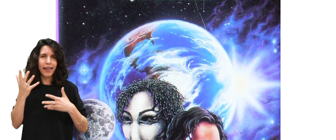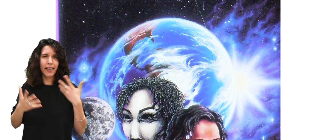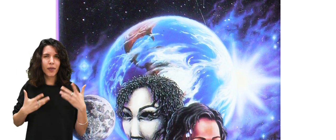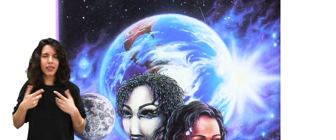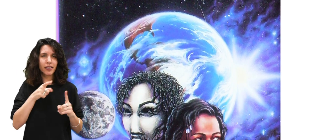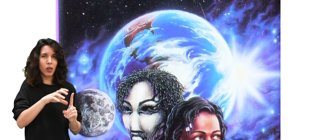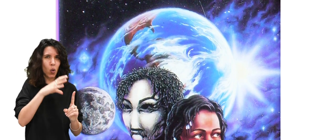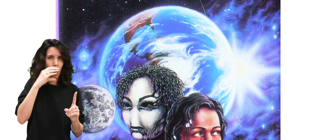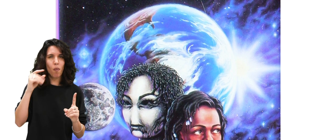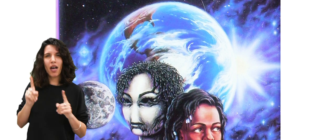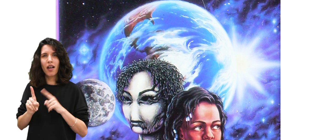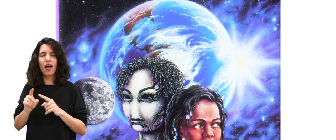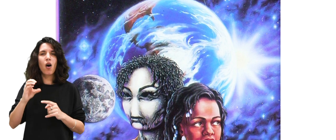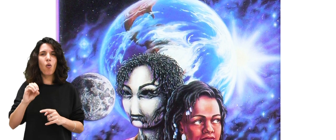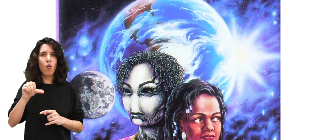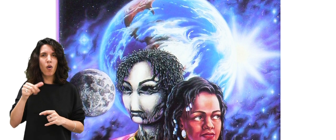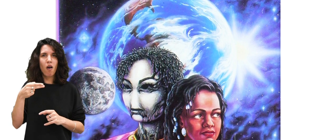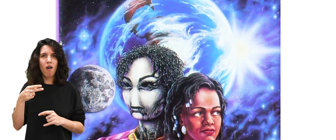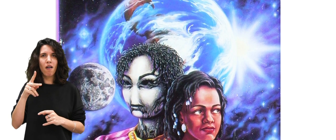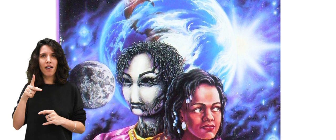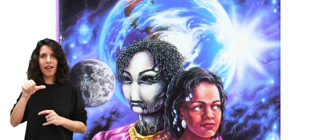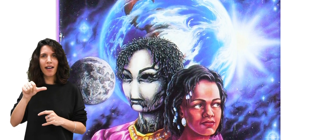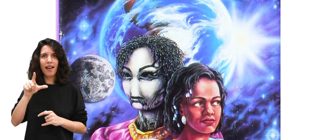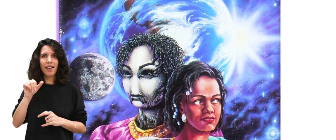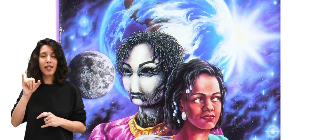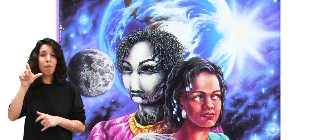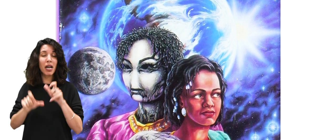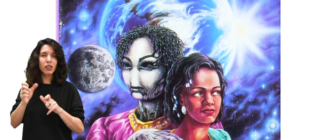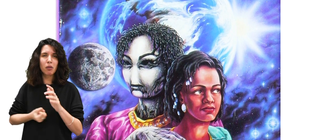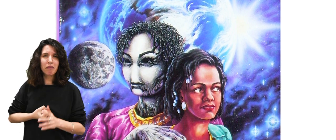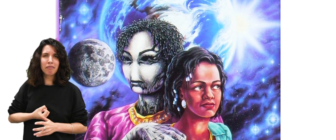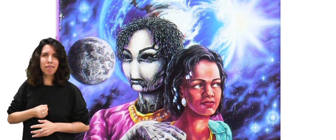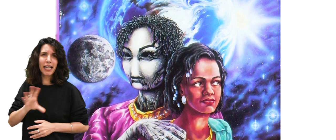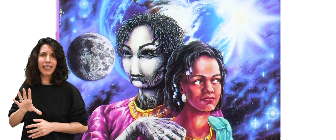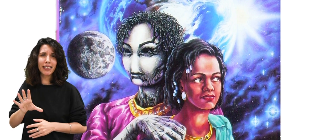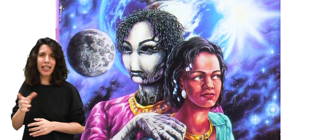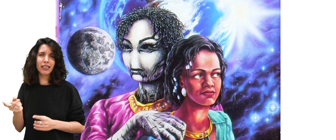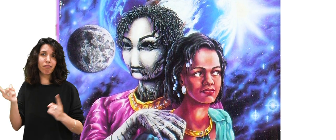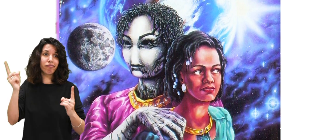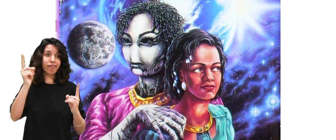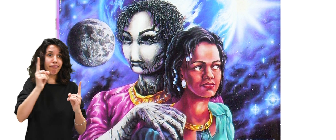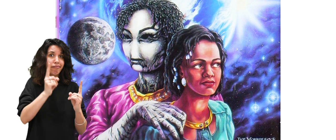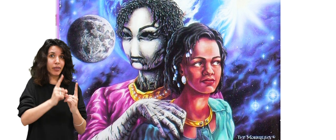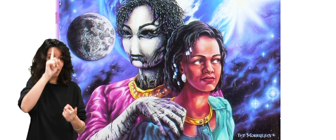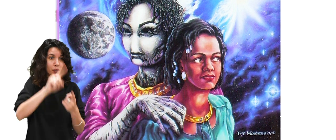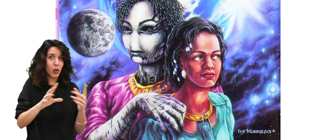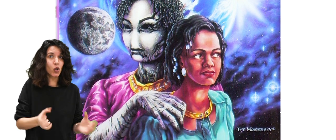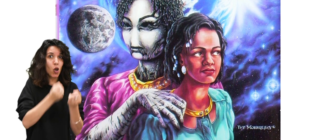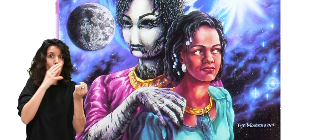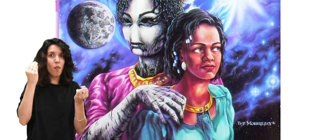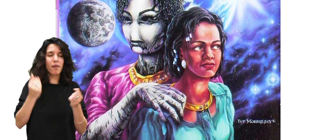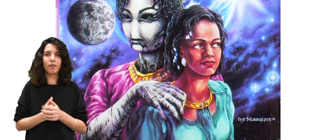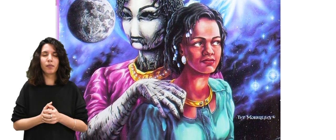l'humanité et les Wankhali, une espèce d'extraterrestre qui arrive sur Terre pour sauver l'humanité de sa propre chute. Les Houloï,'est la figure